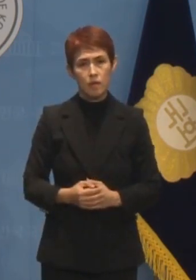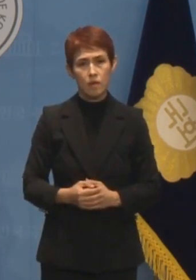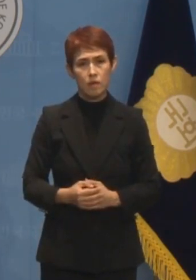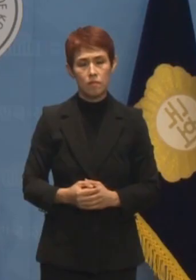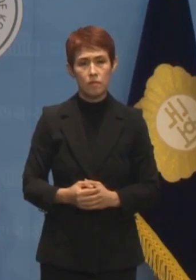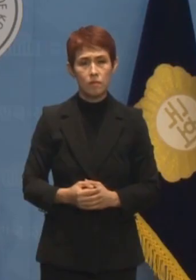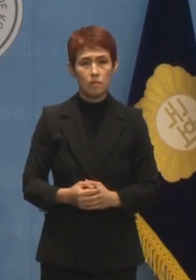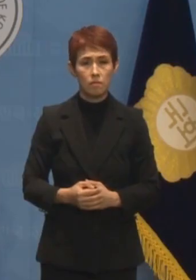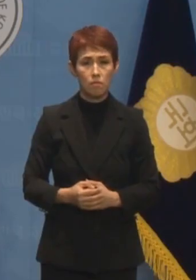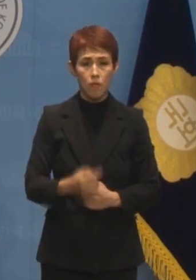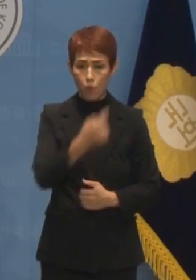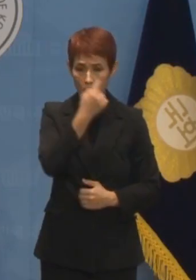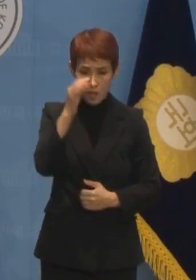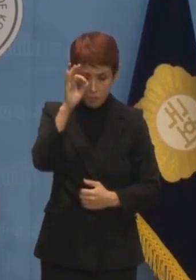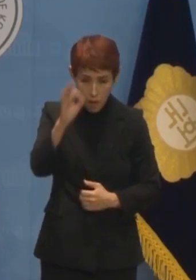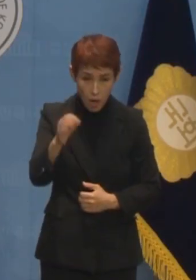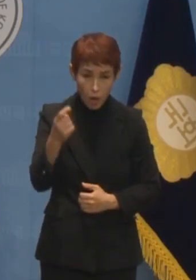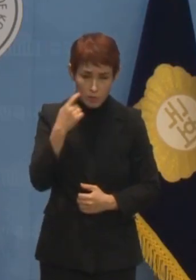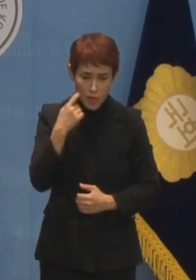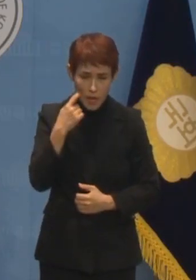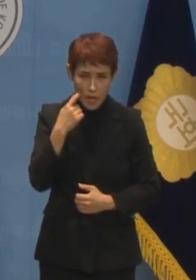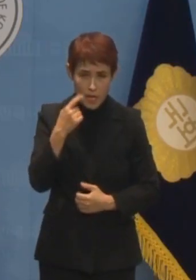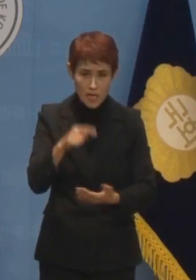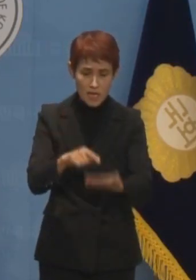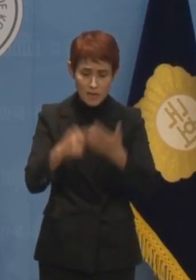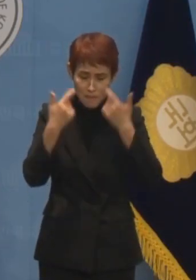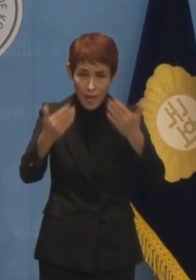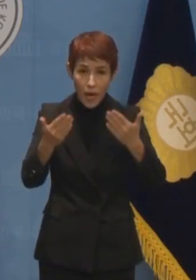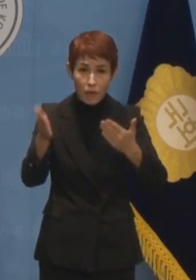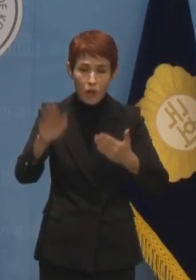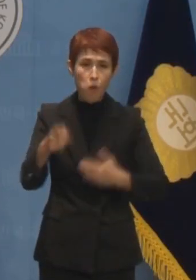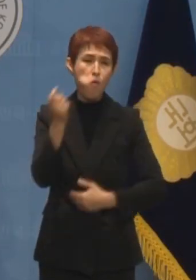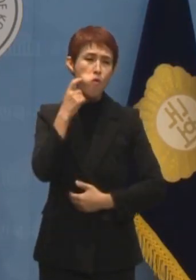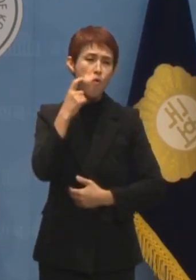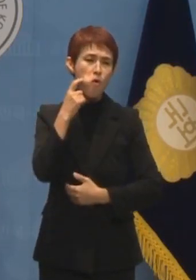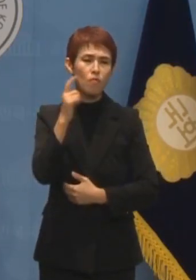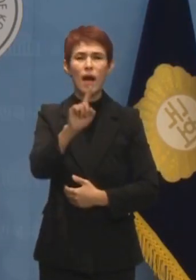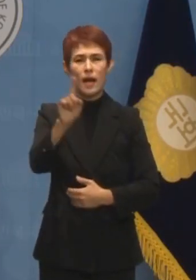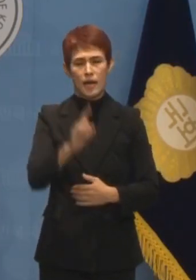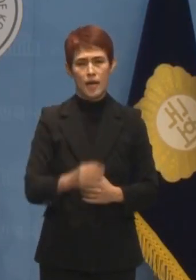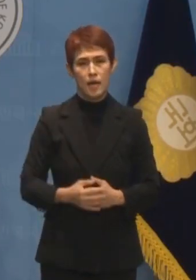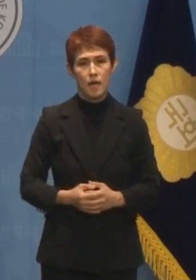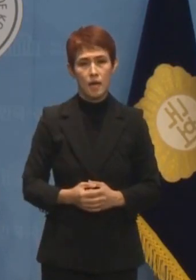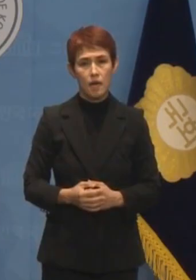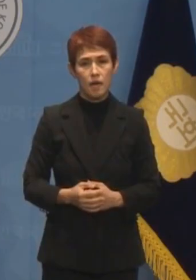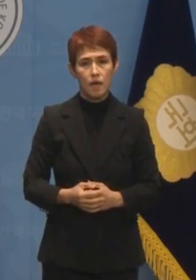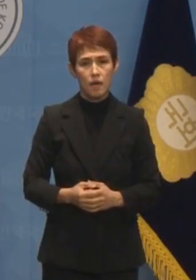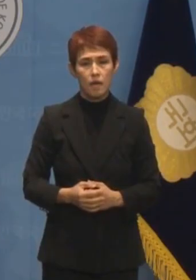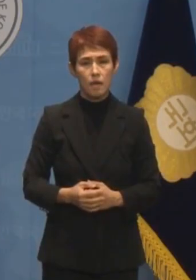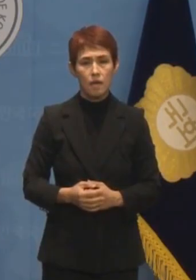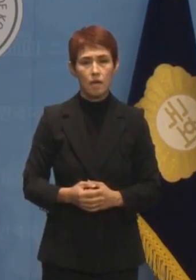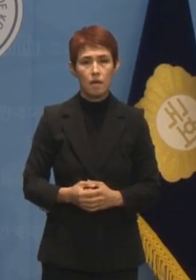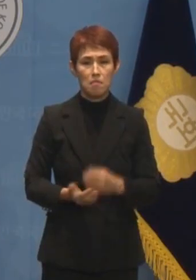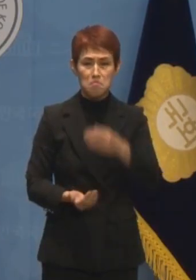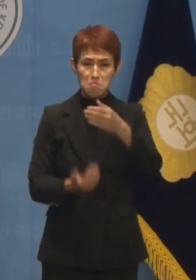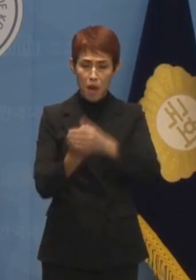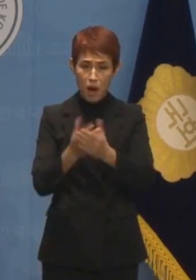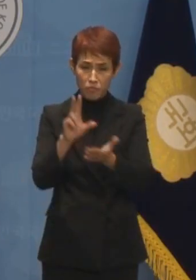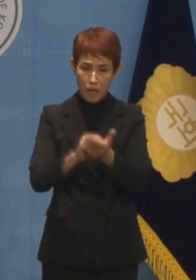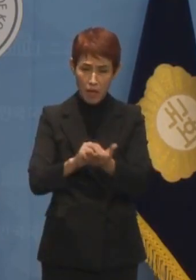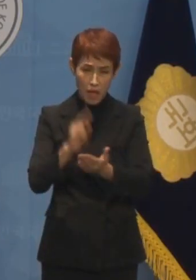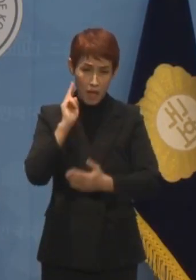확인하면 금방 드러날 거짓말을 서슴지 않은 것입니다. 사건이 일파만파되고 있는데도